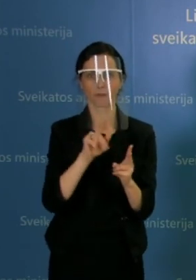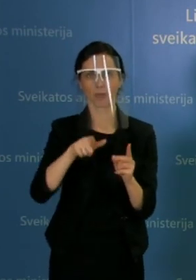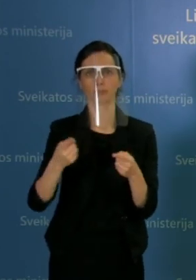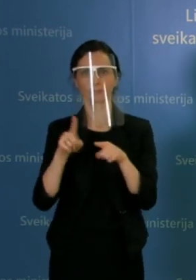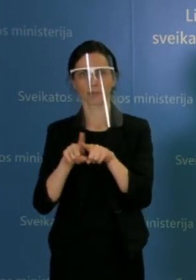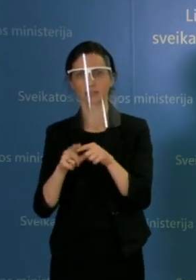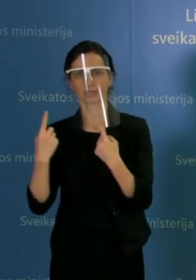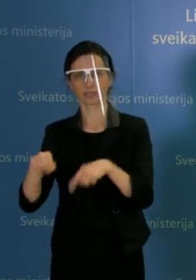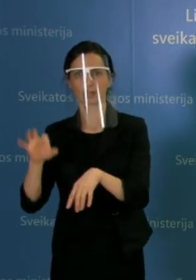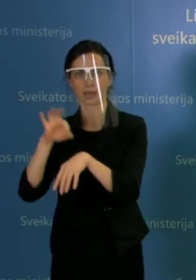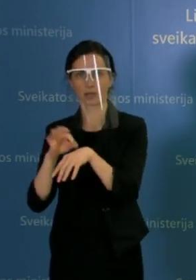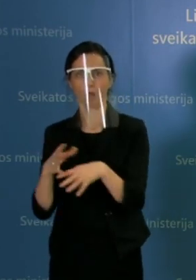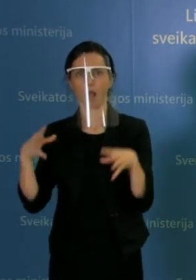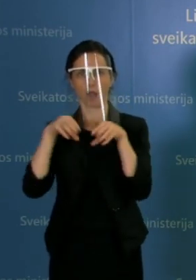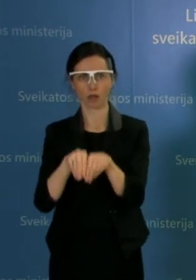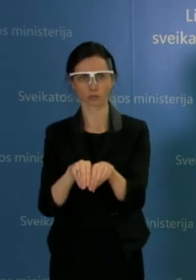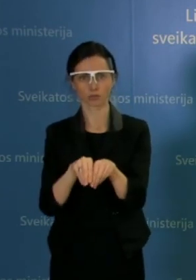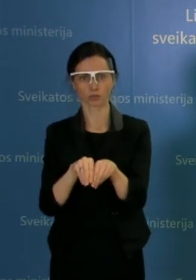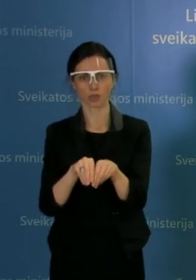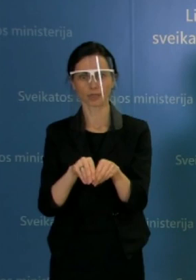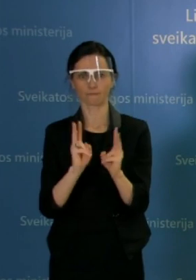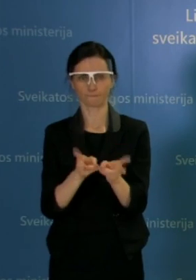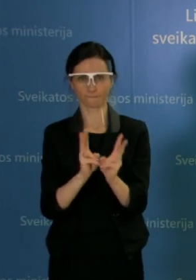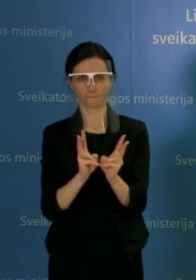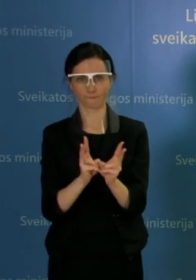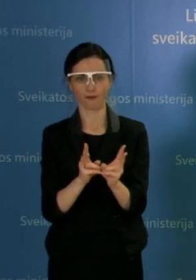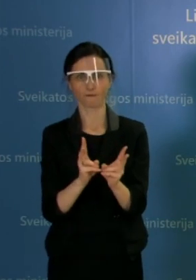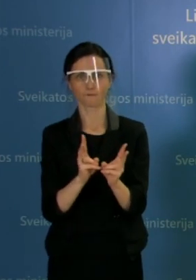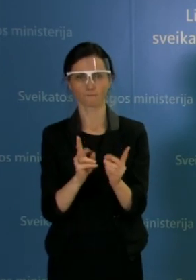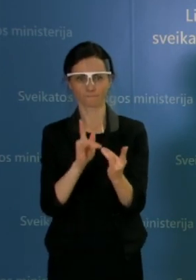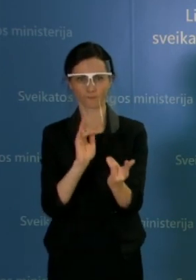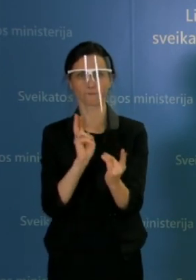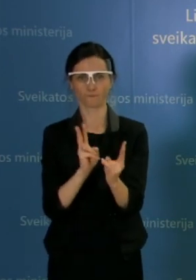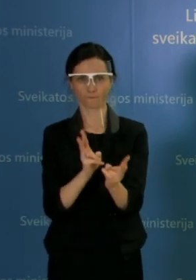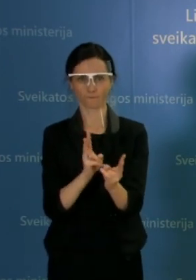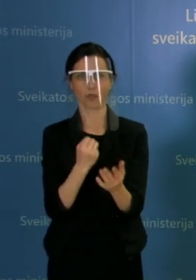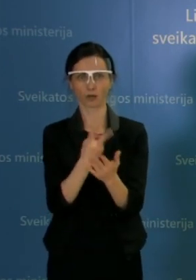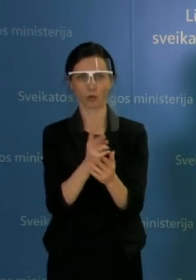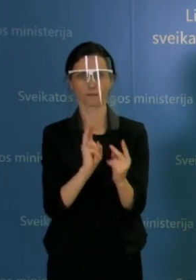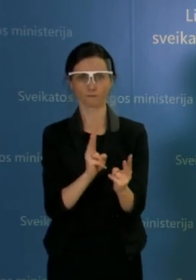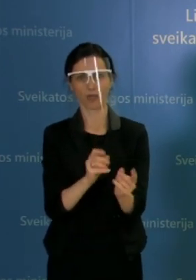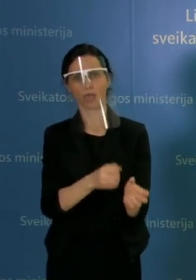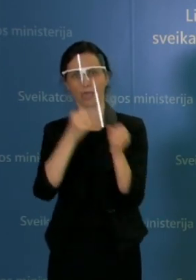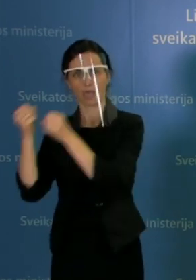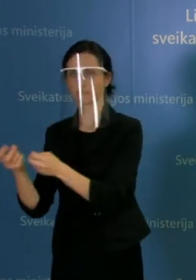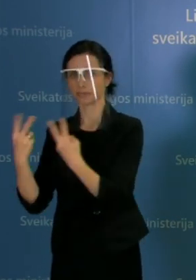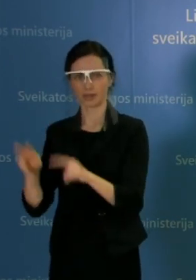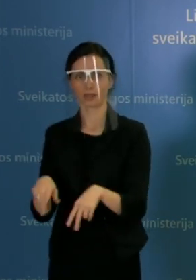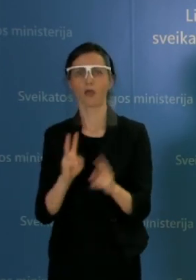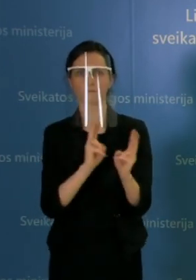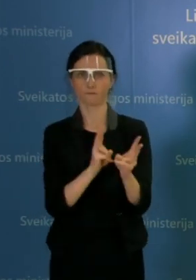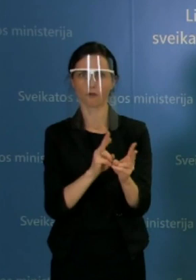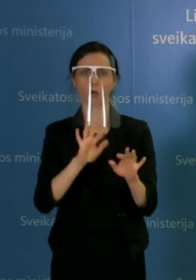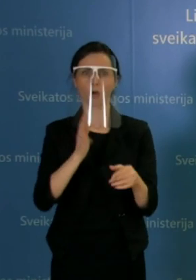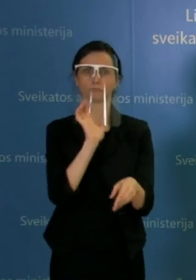besispecializuojančią gydimo įstigą ar jos padalinį, ir palikti įgydyti ten, kur jis ir buvo gydomas iki tol. Jei taip, tai ko tokių